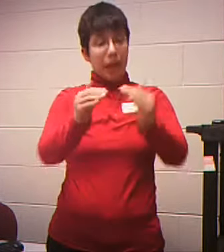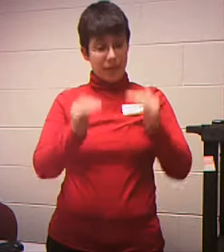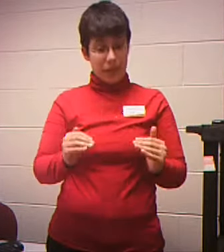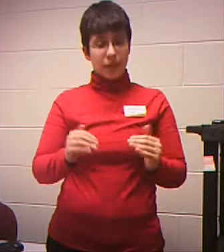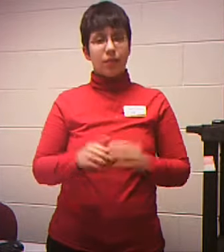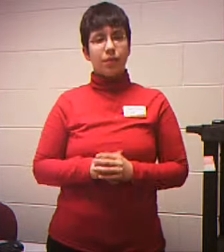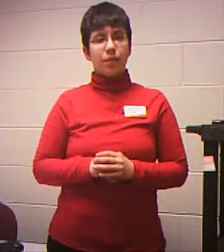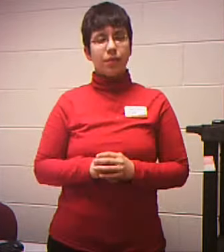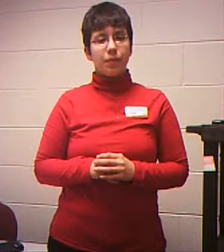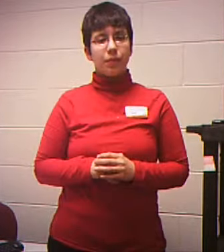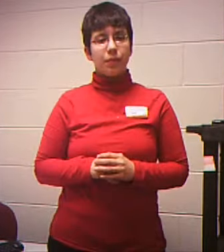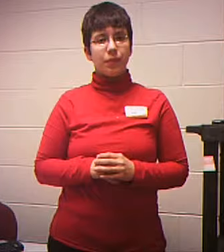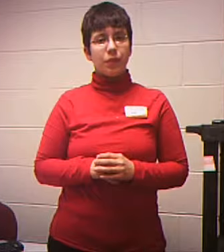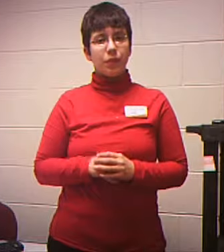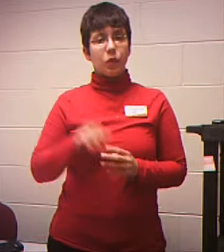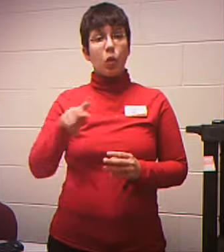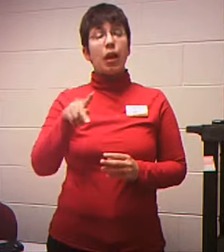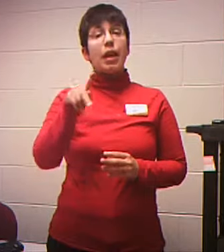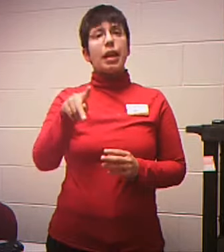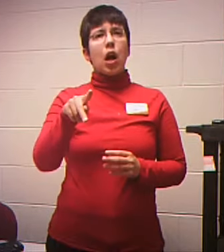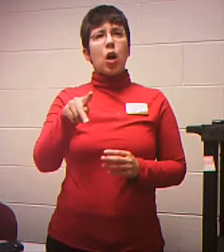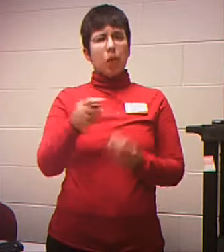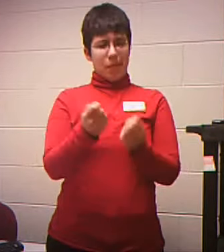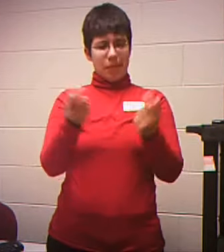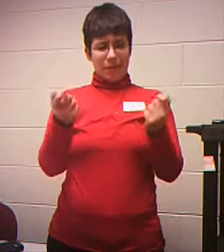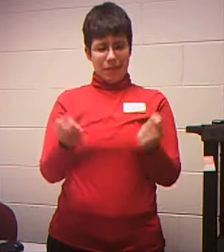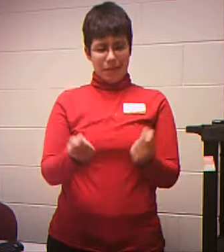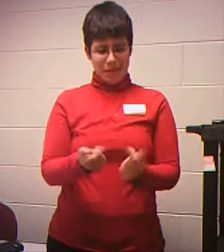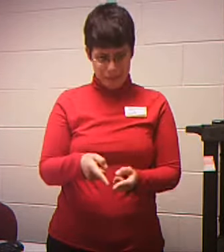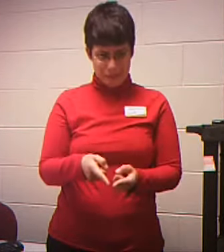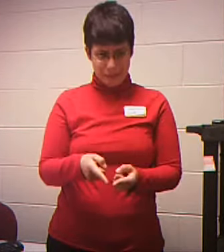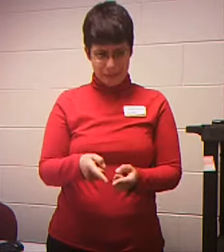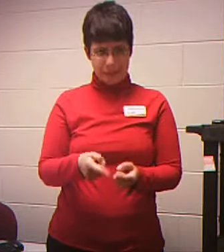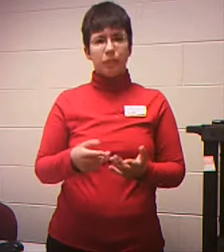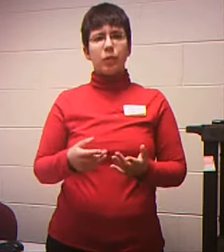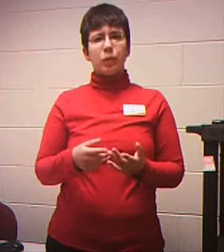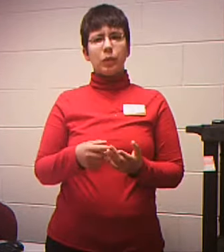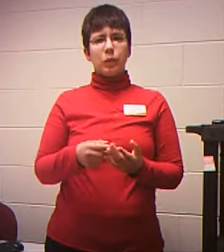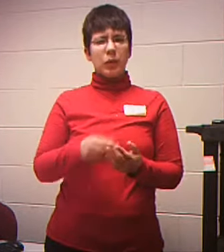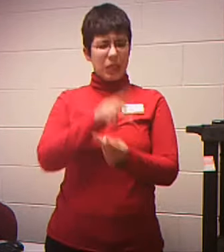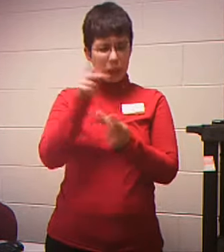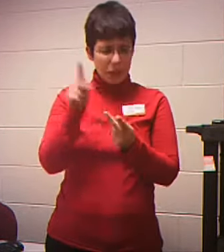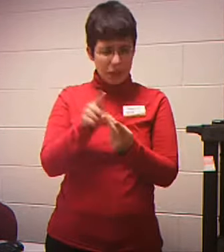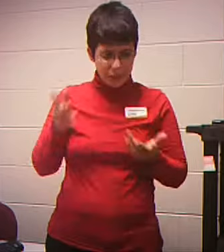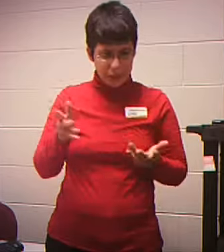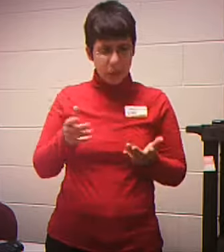Okay this is where You're going to Break it down And maybe you get A flat You know Contract For so much Per year